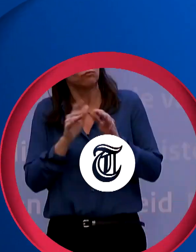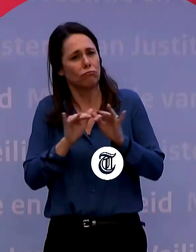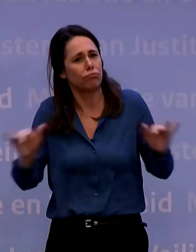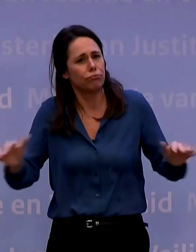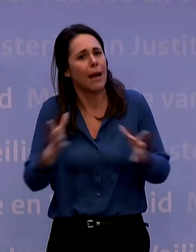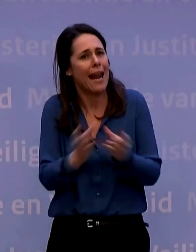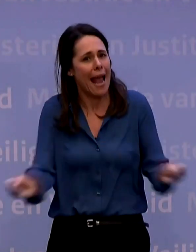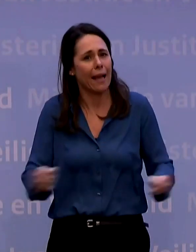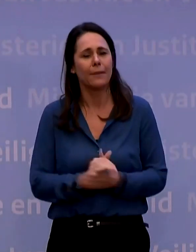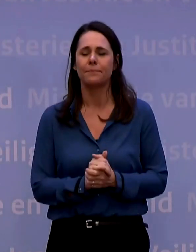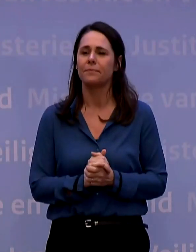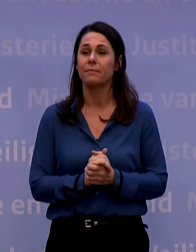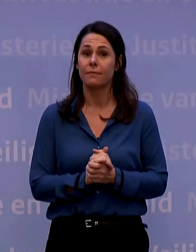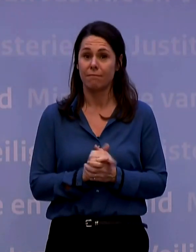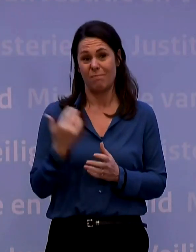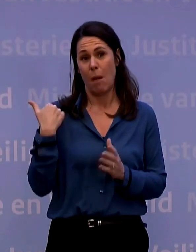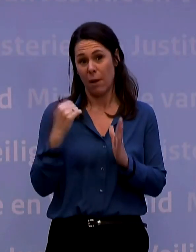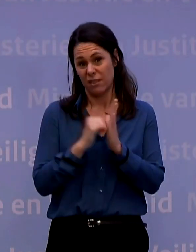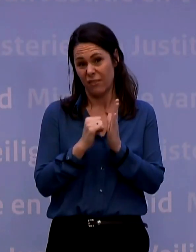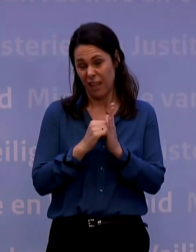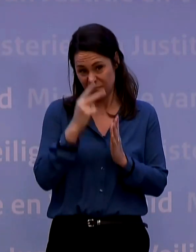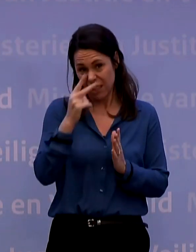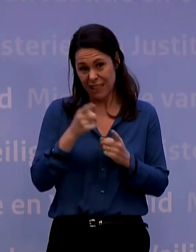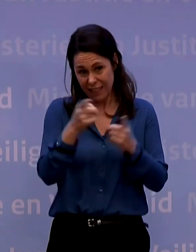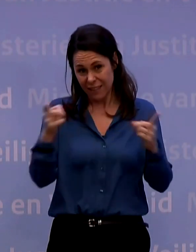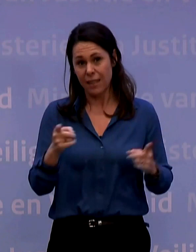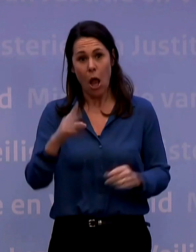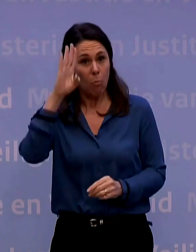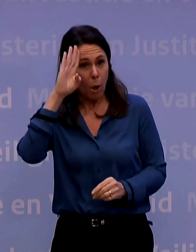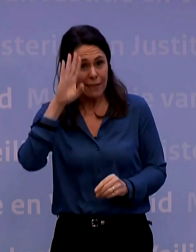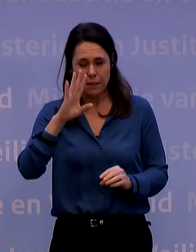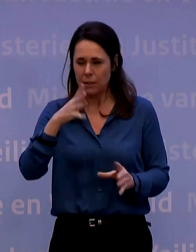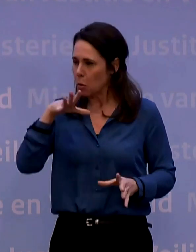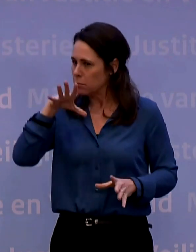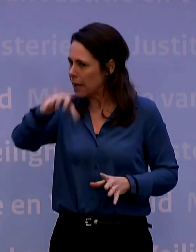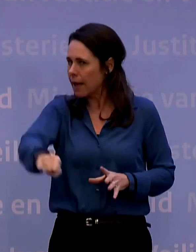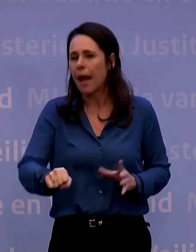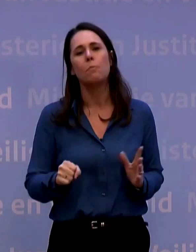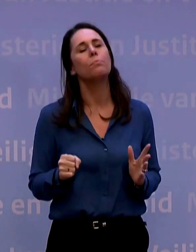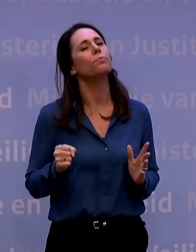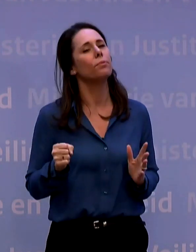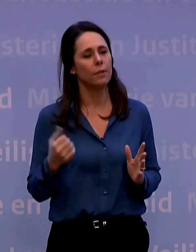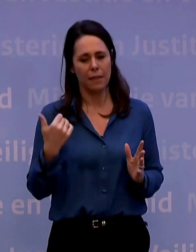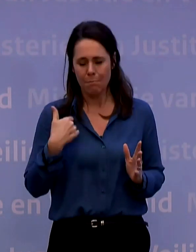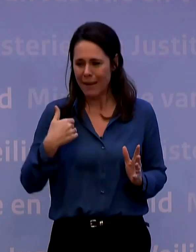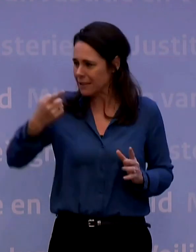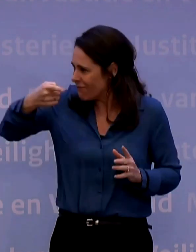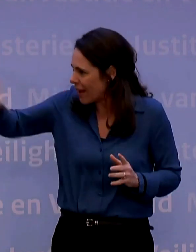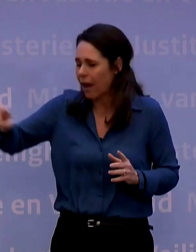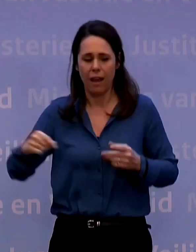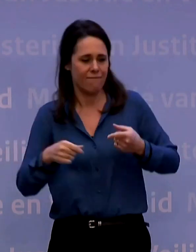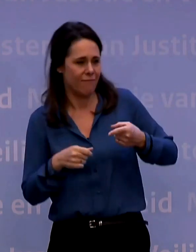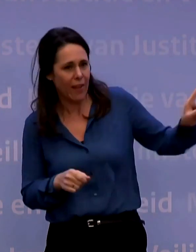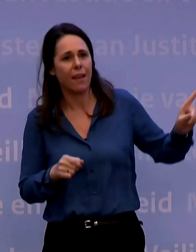Maar afgelopen weekend, u heeft het kunnen zien, moest de politie er op sommige plaatsen toch aan te pas komen om mensen weg te sturen.